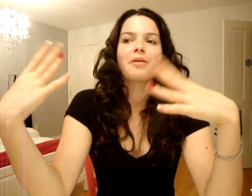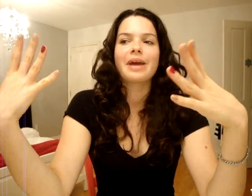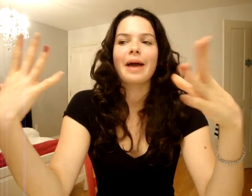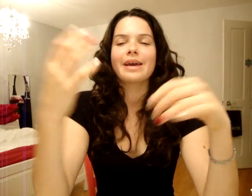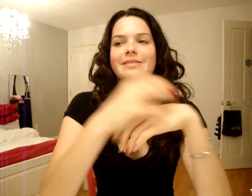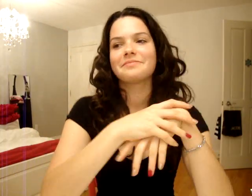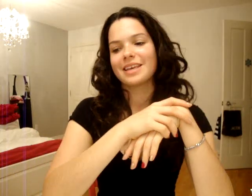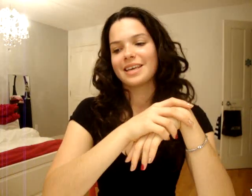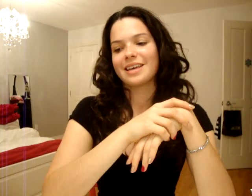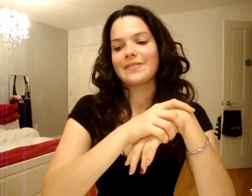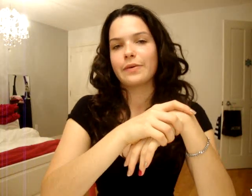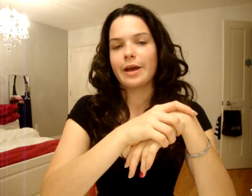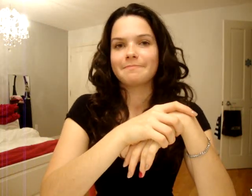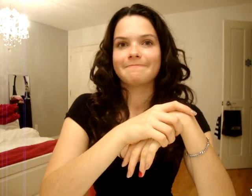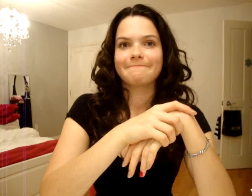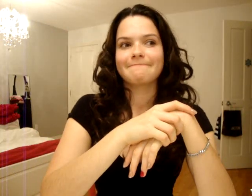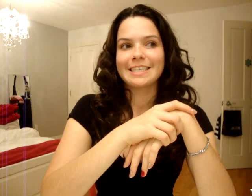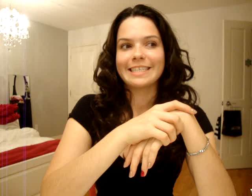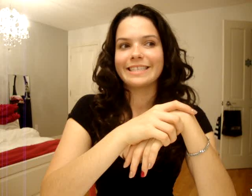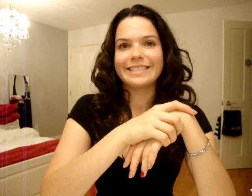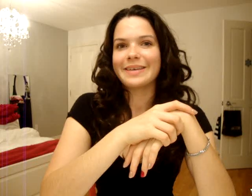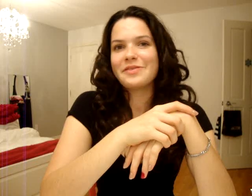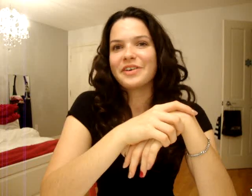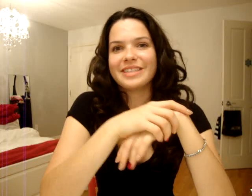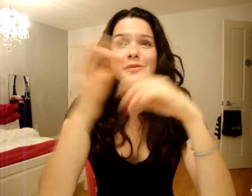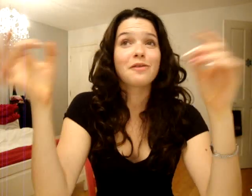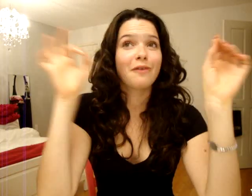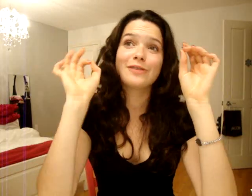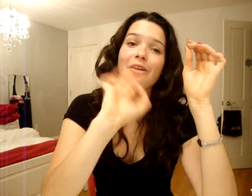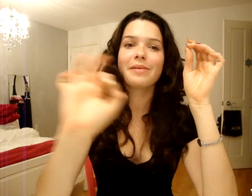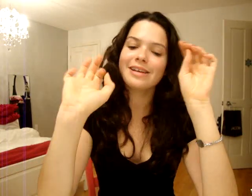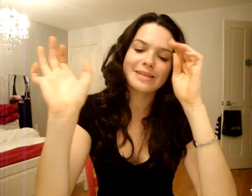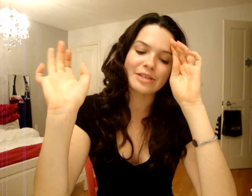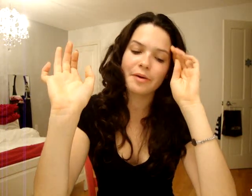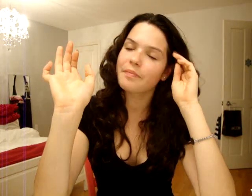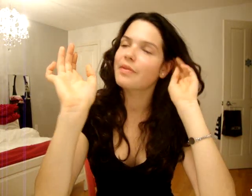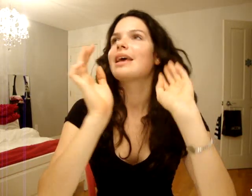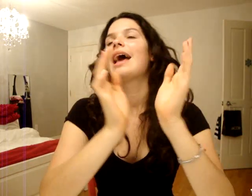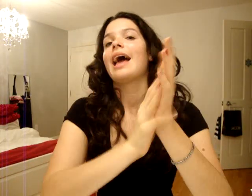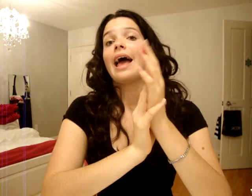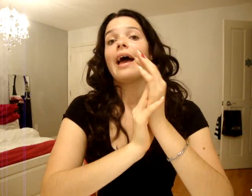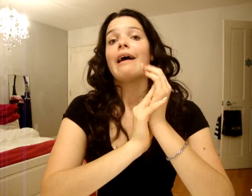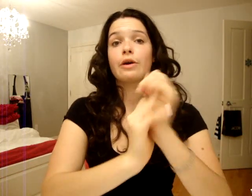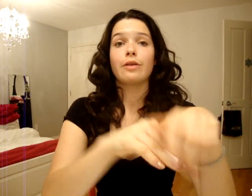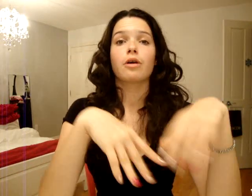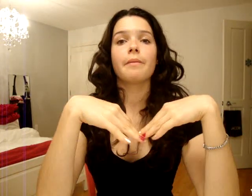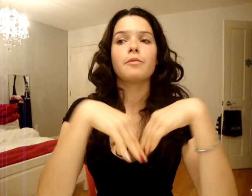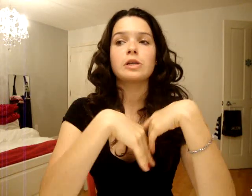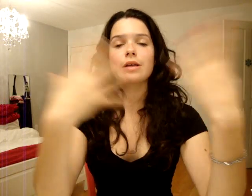'endormir après. Fait que, ouais. C'était pas le fun. Tu sais pas qu'une fois que je voulais dormir, là, ça ne marchait pas. Fait que, ouais, donc, mon différence